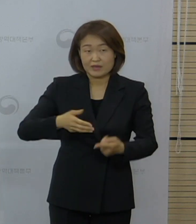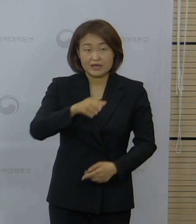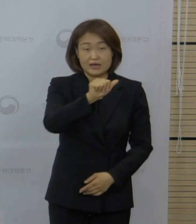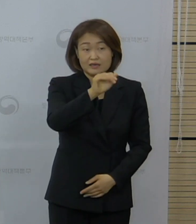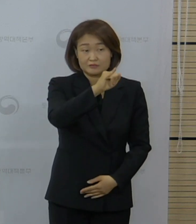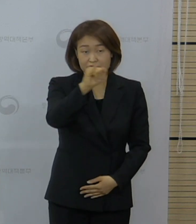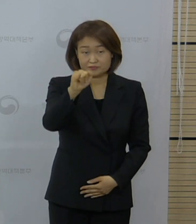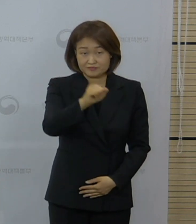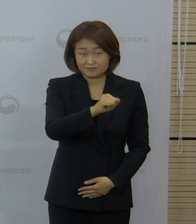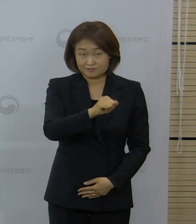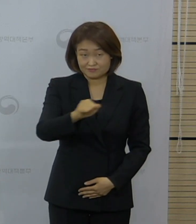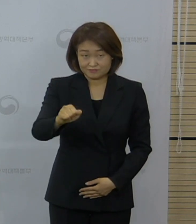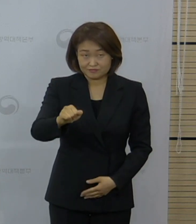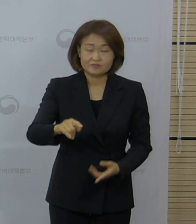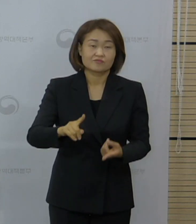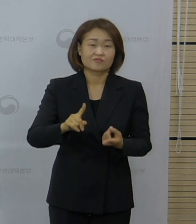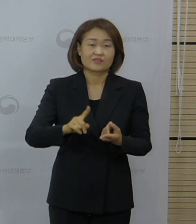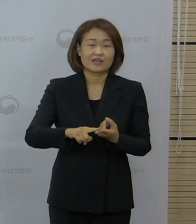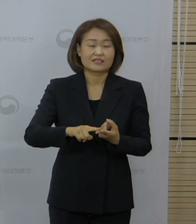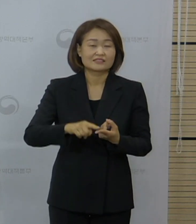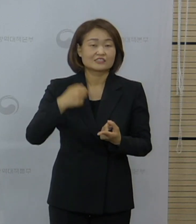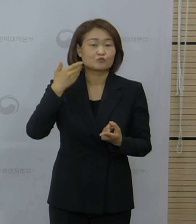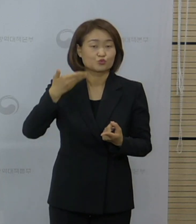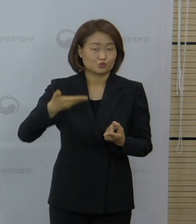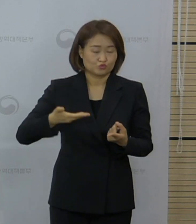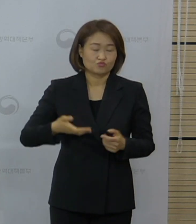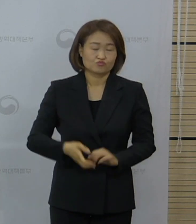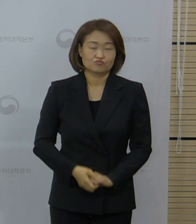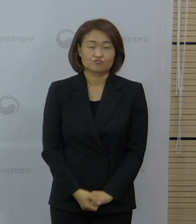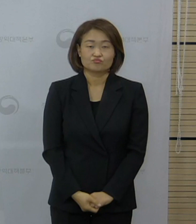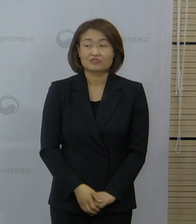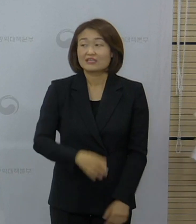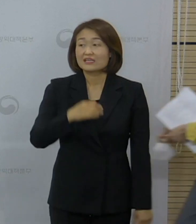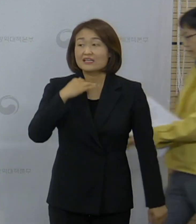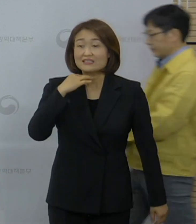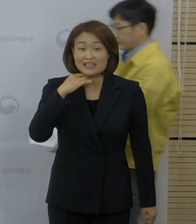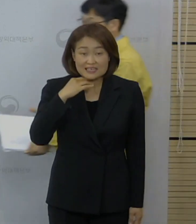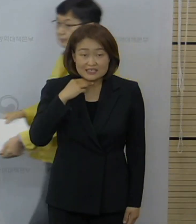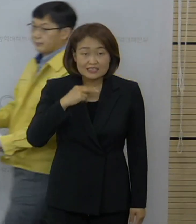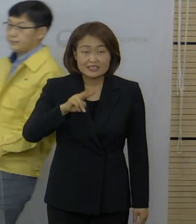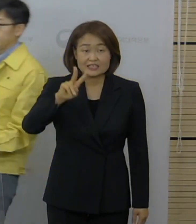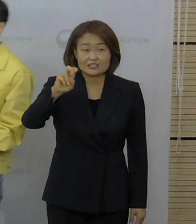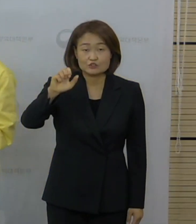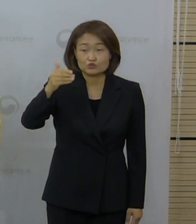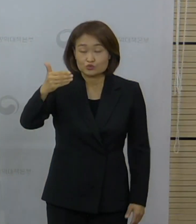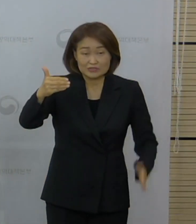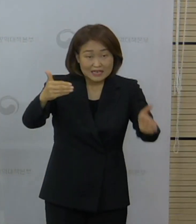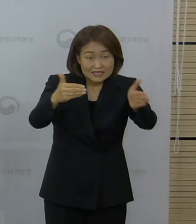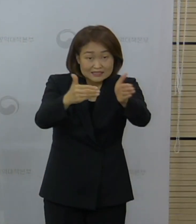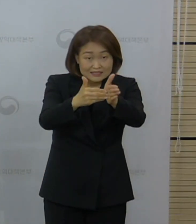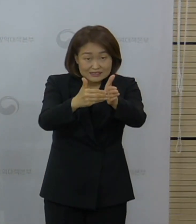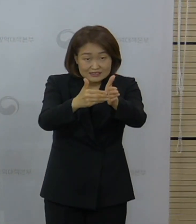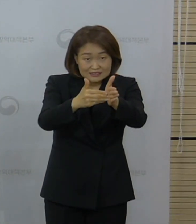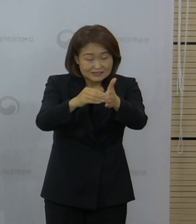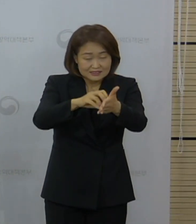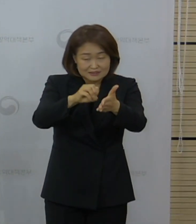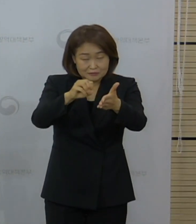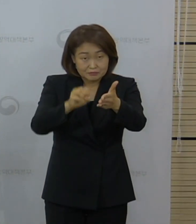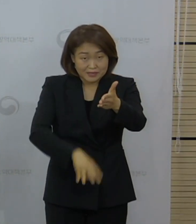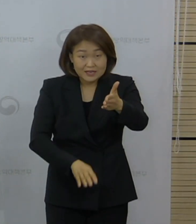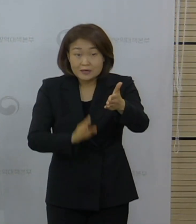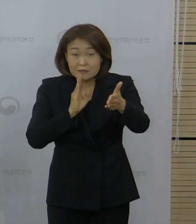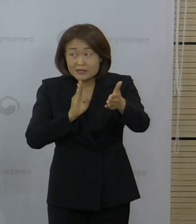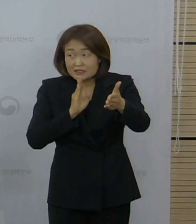접종과 관련돼서 질문 주셨습니다. 30세 미만은 접종에서 제외가 됐는데 앞서 3월 발표 당시에